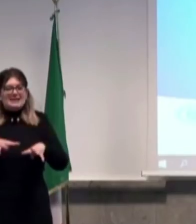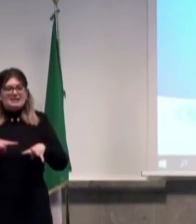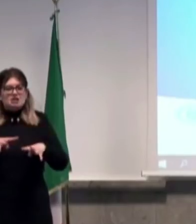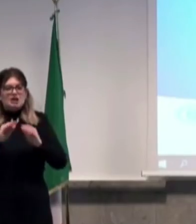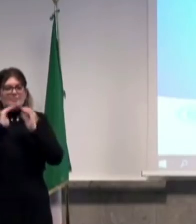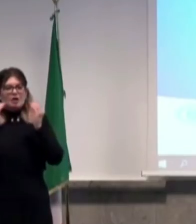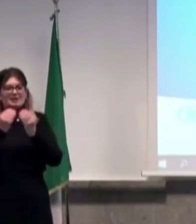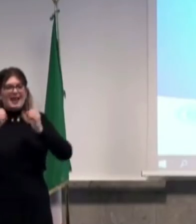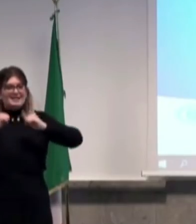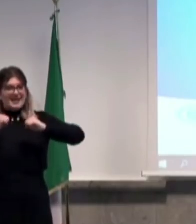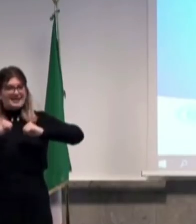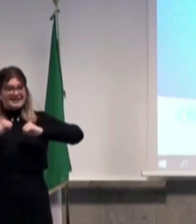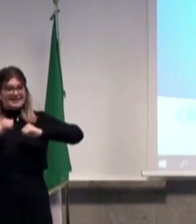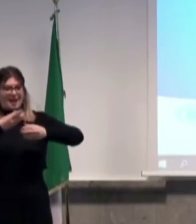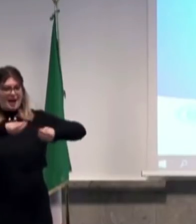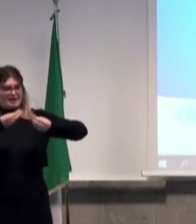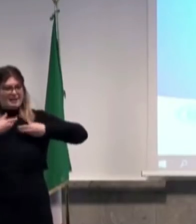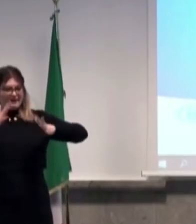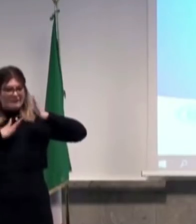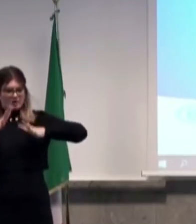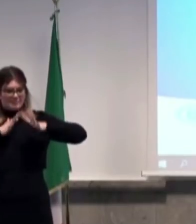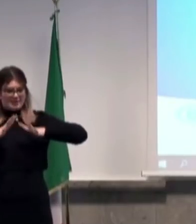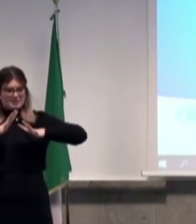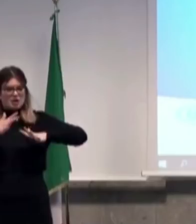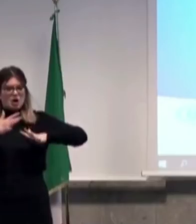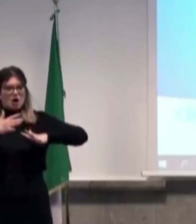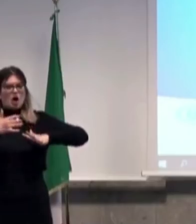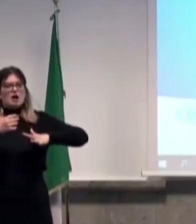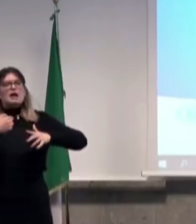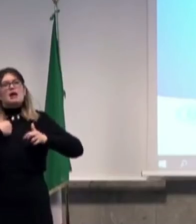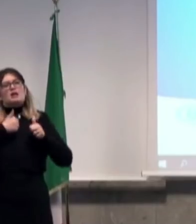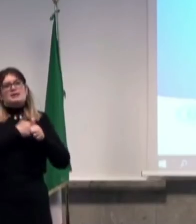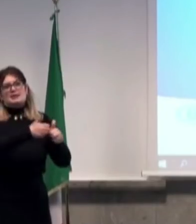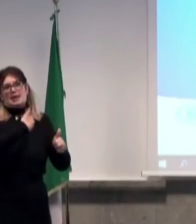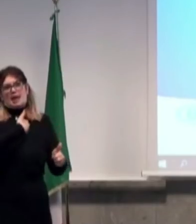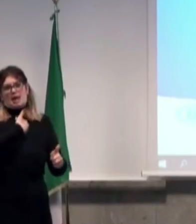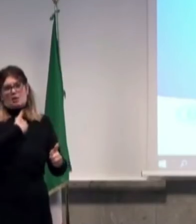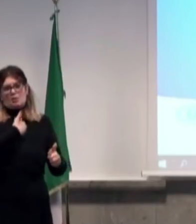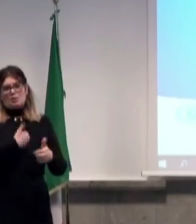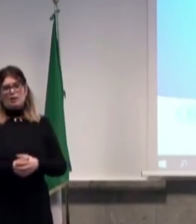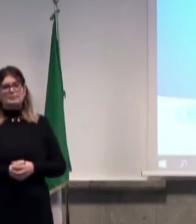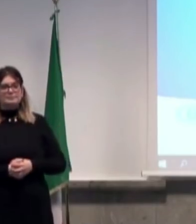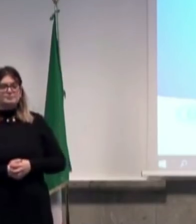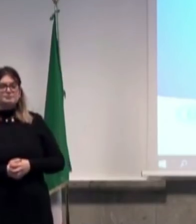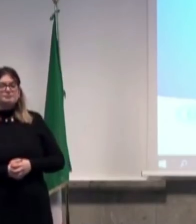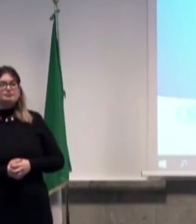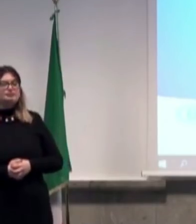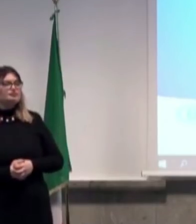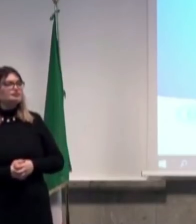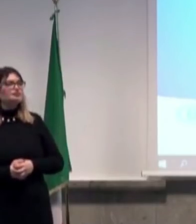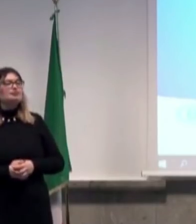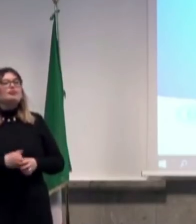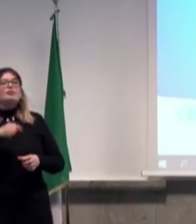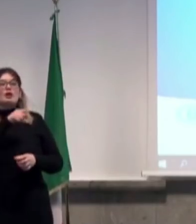Sanità, anzi, aprendo un pochino di più a determinate categorie di soggetti